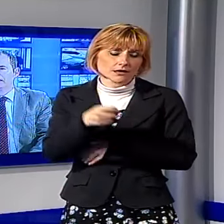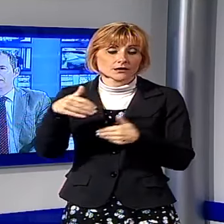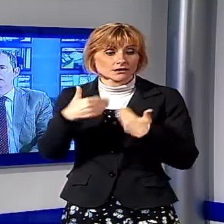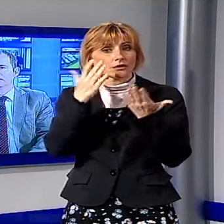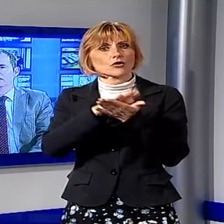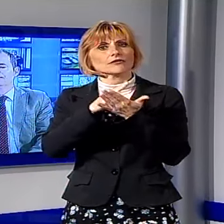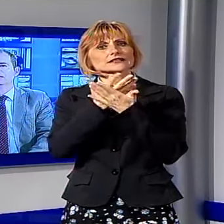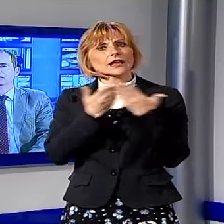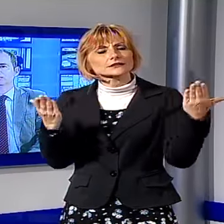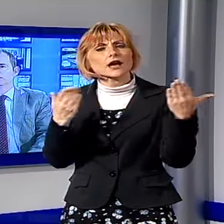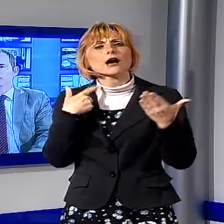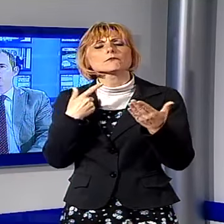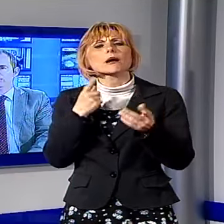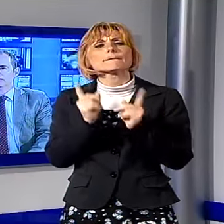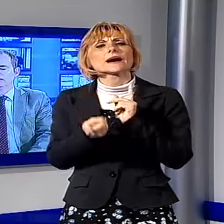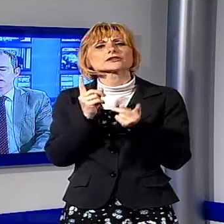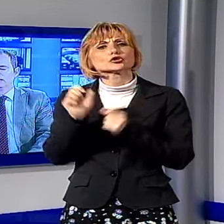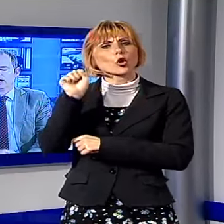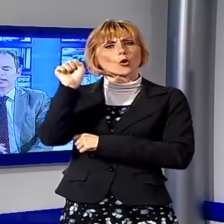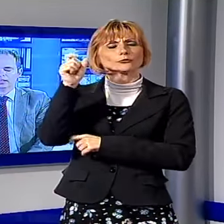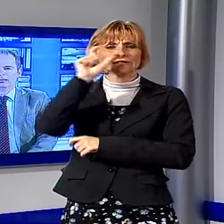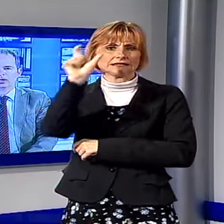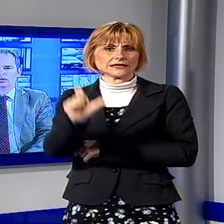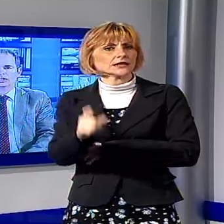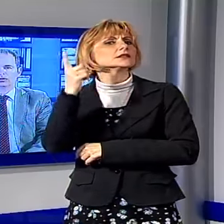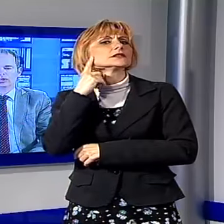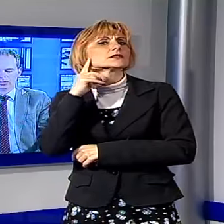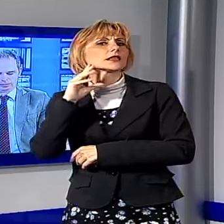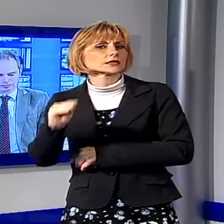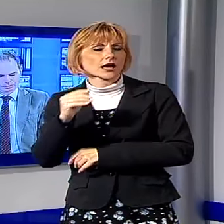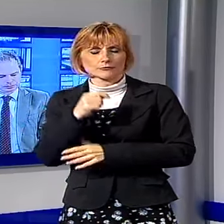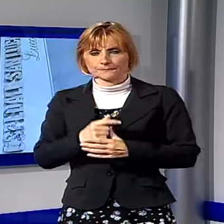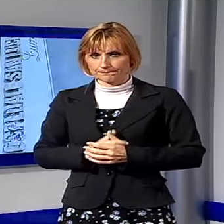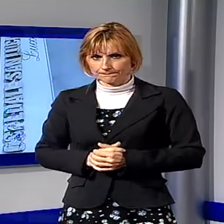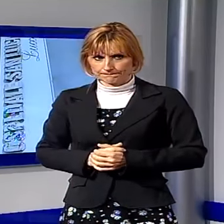stampa da parte del Partito dei Comunisti Italiani. Sentiamo che cosa è stato detto.